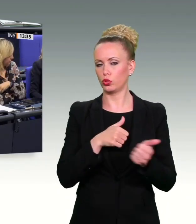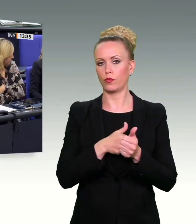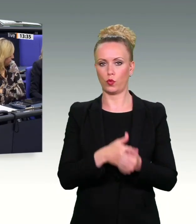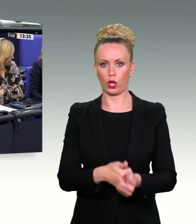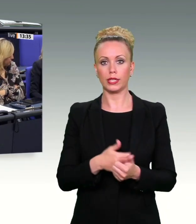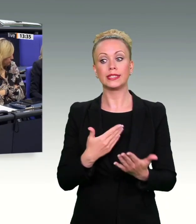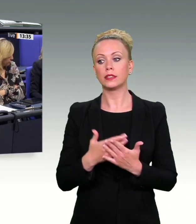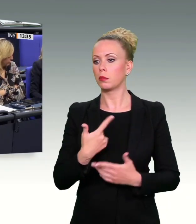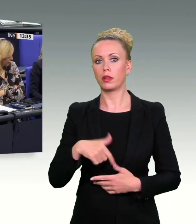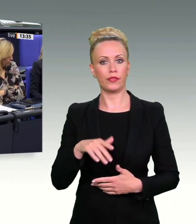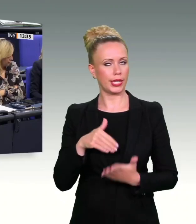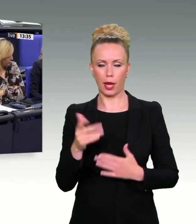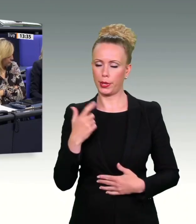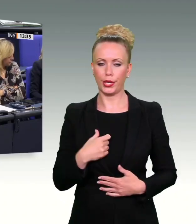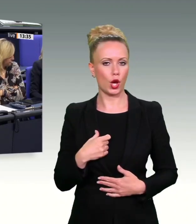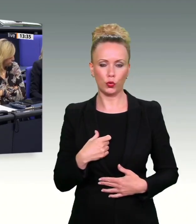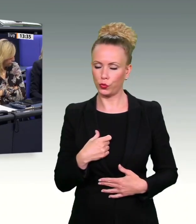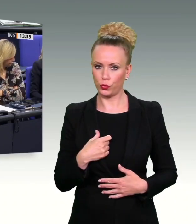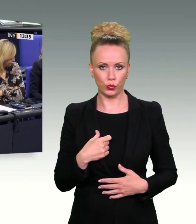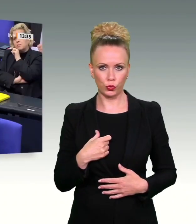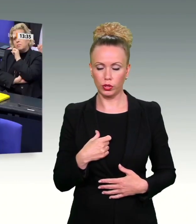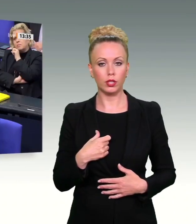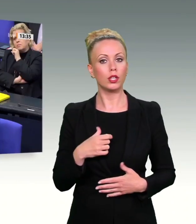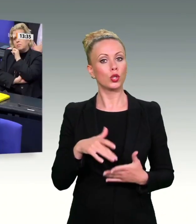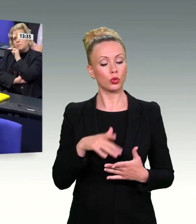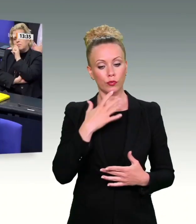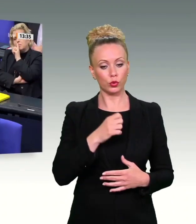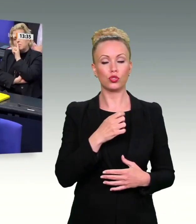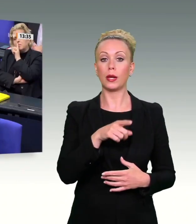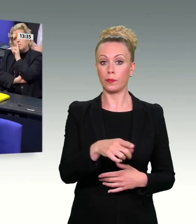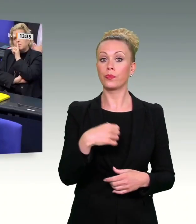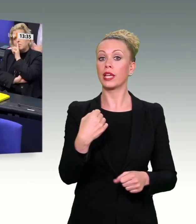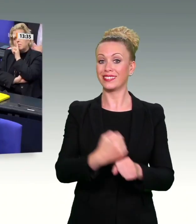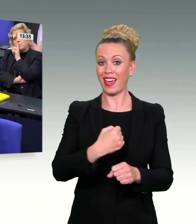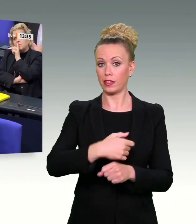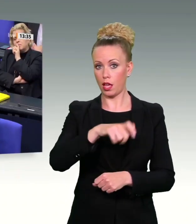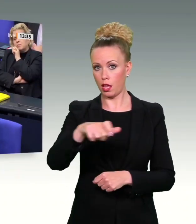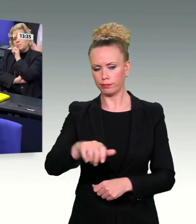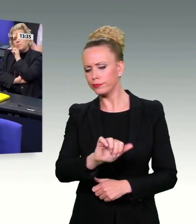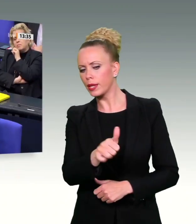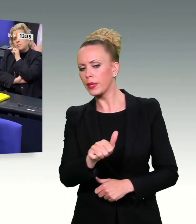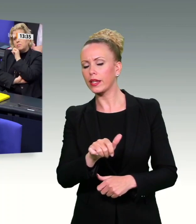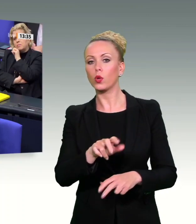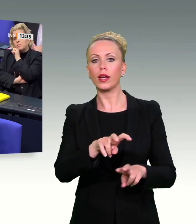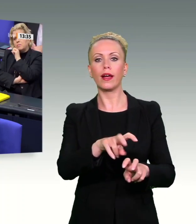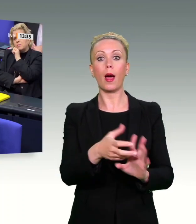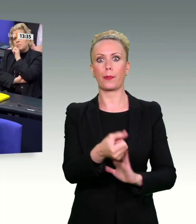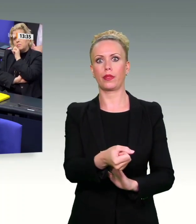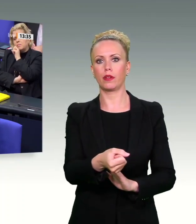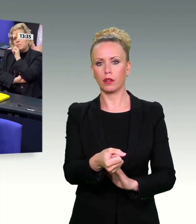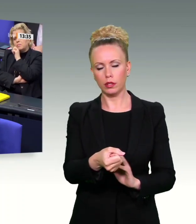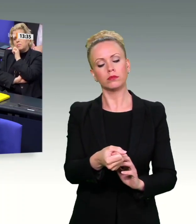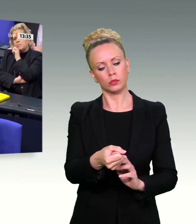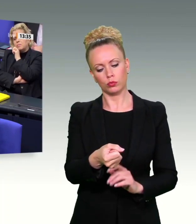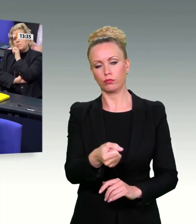die Messer zu schärfen, die Straftäter zu ermitteln, als mit untauglichen, verfassungswidrigen Werkzeugen